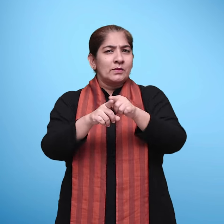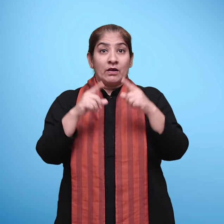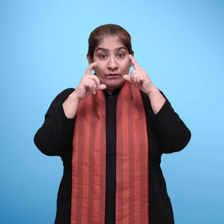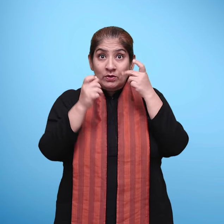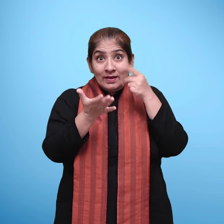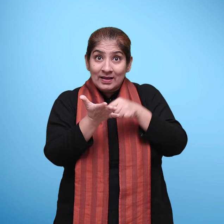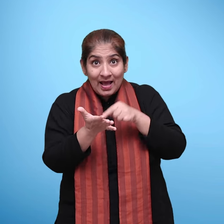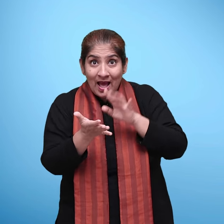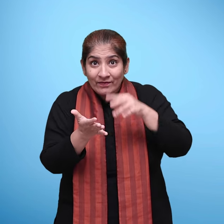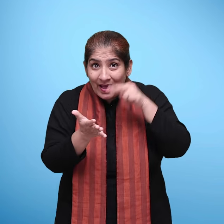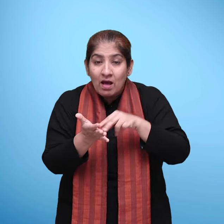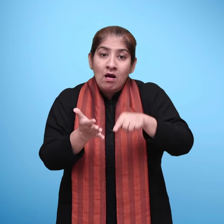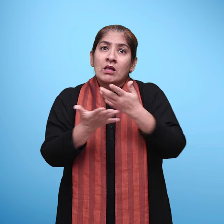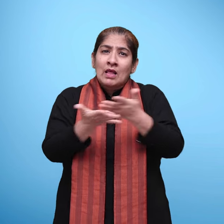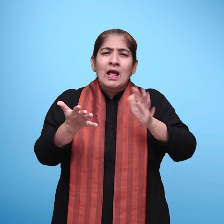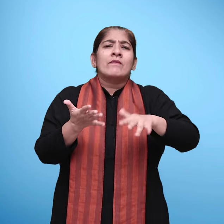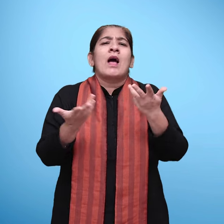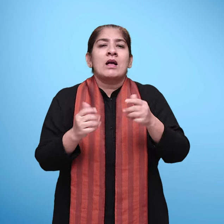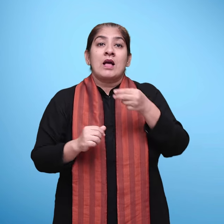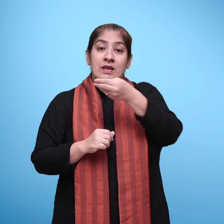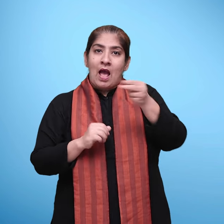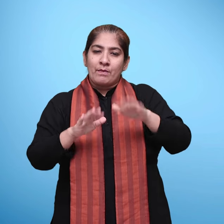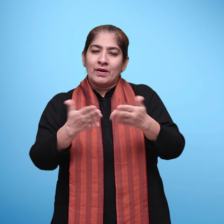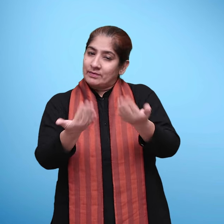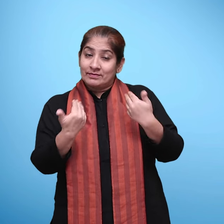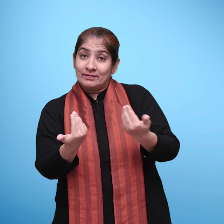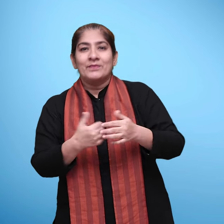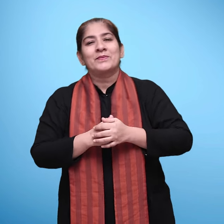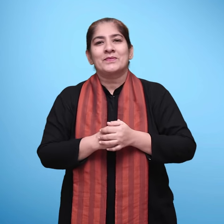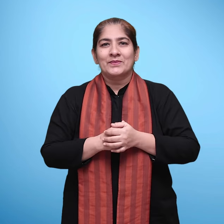जैसे दिये गए चित्र में आप क्या-क्या देख पा रहे हैं।